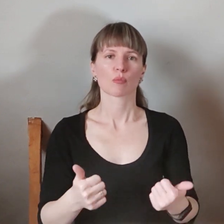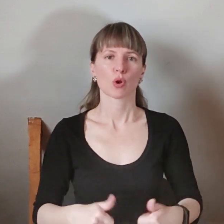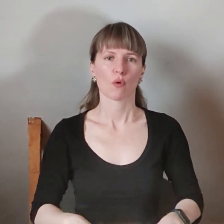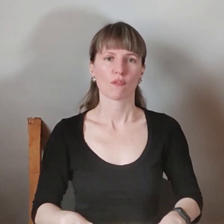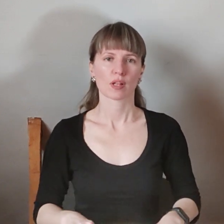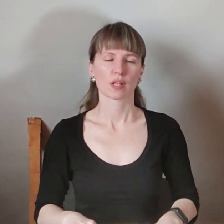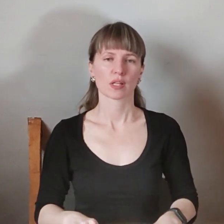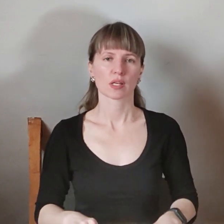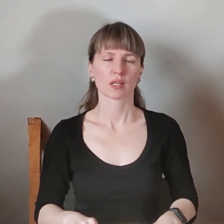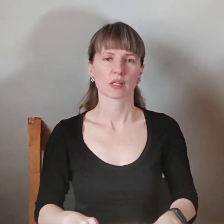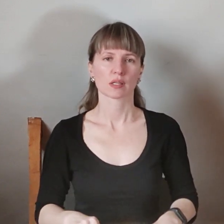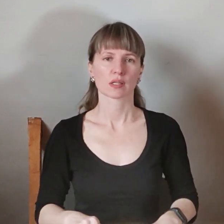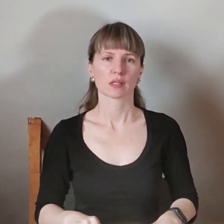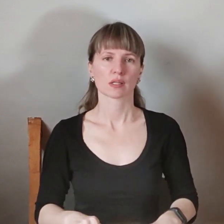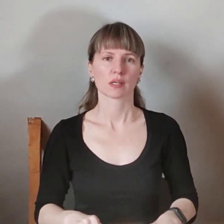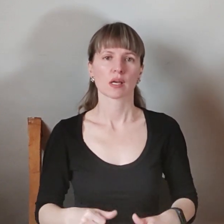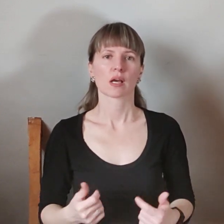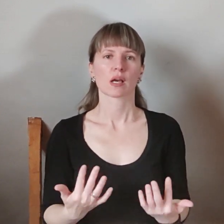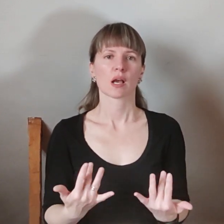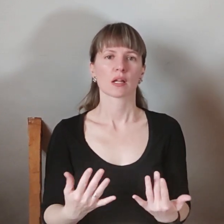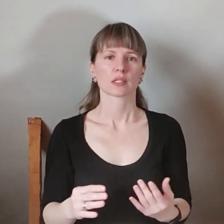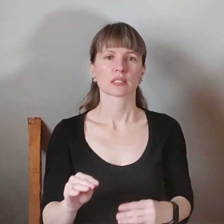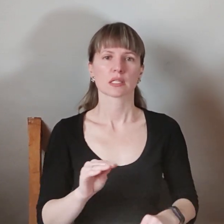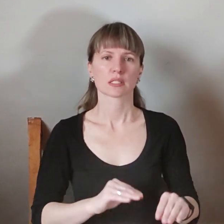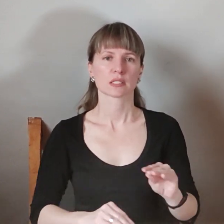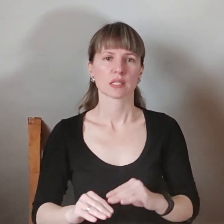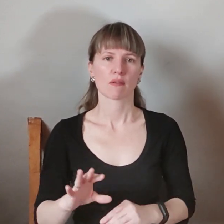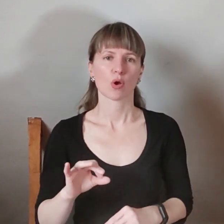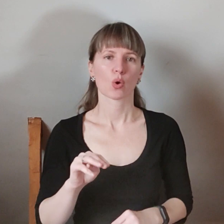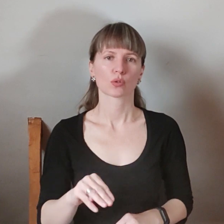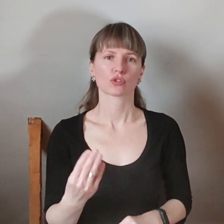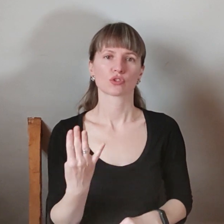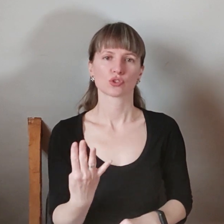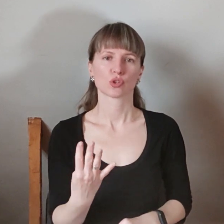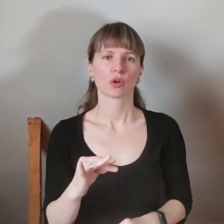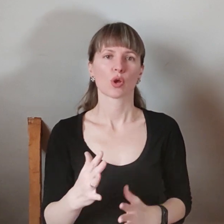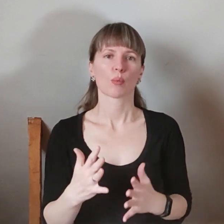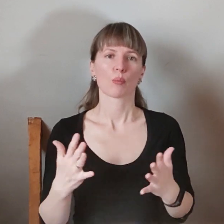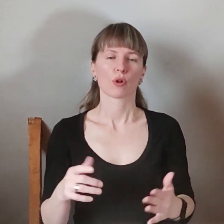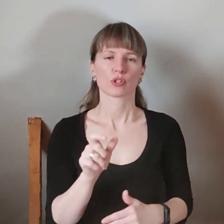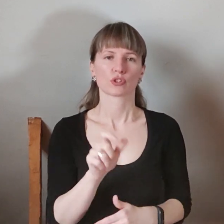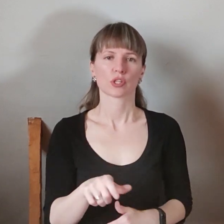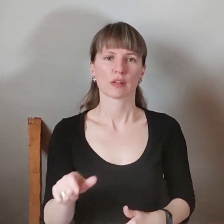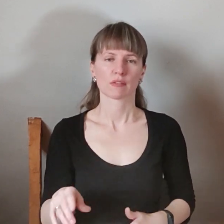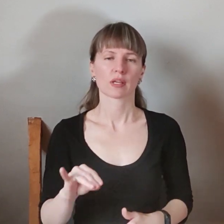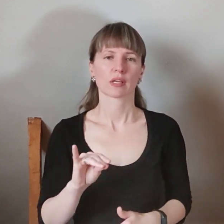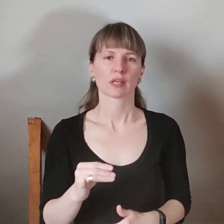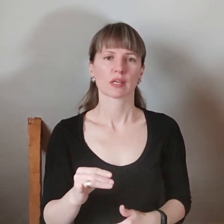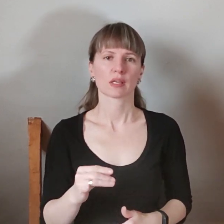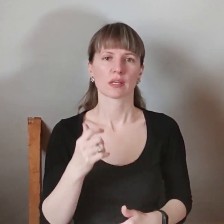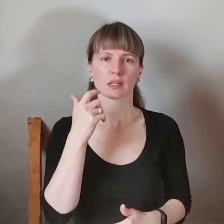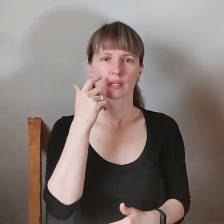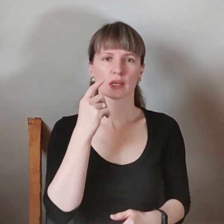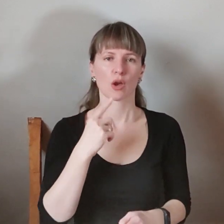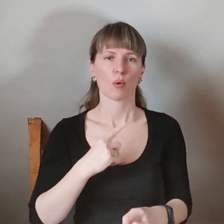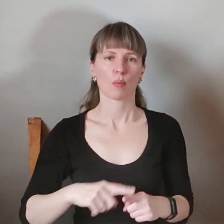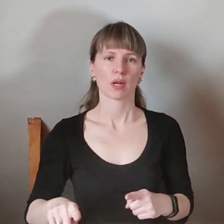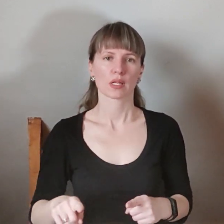в количествах в составі 4 і більше людей. І оперативно, вони